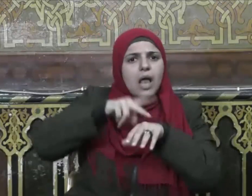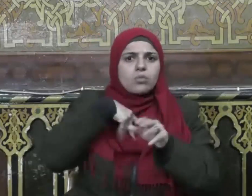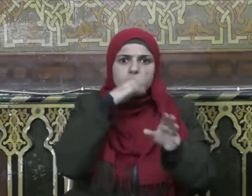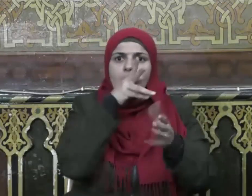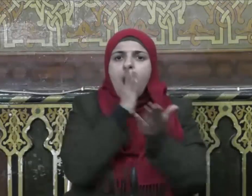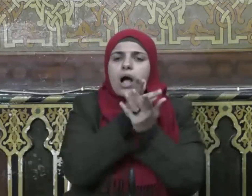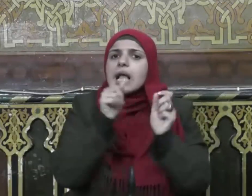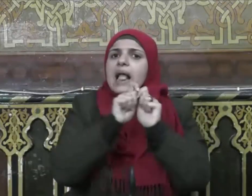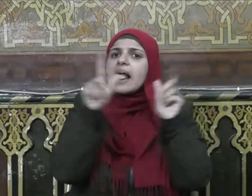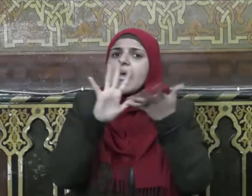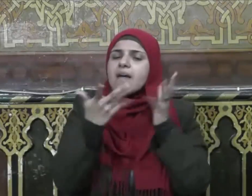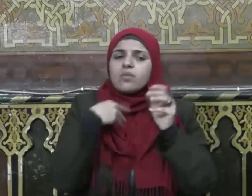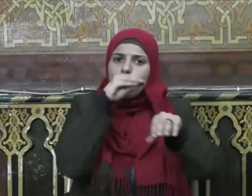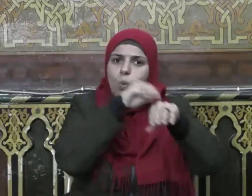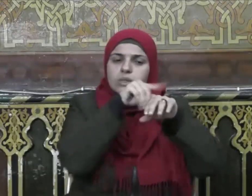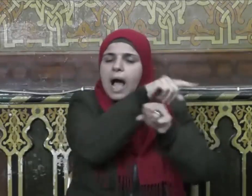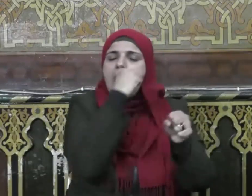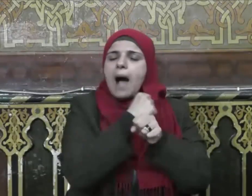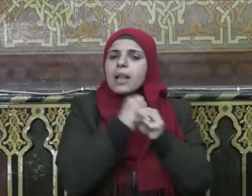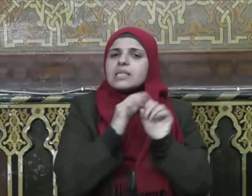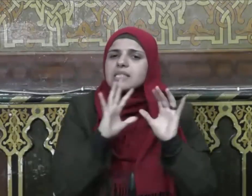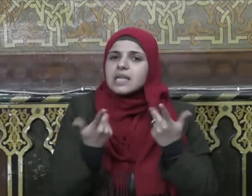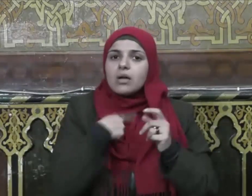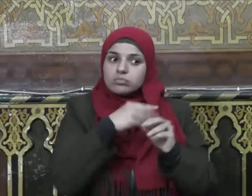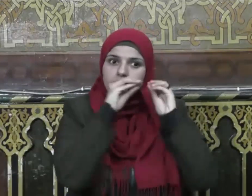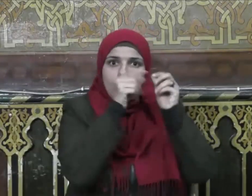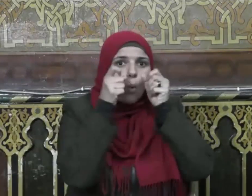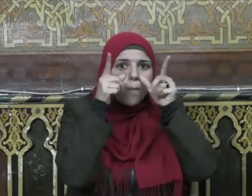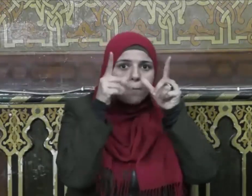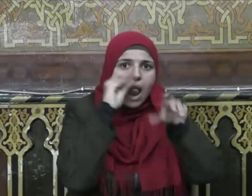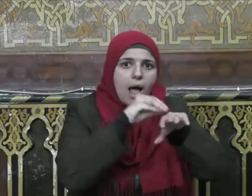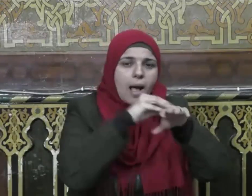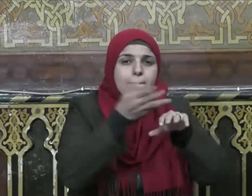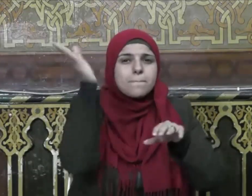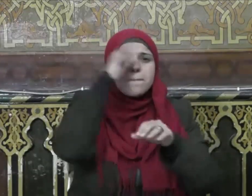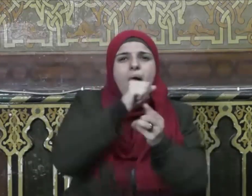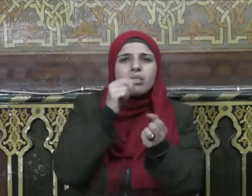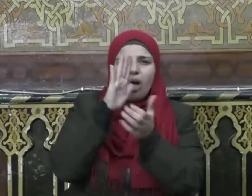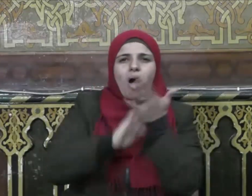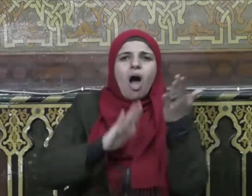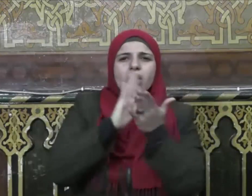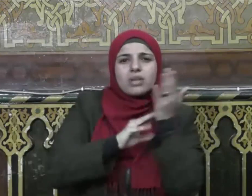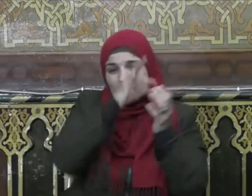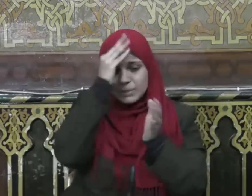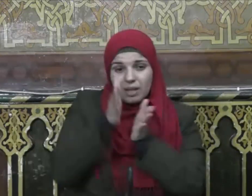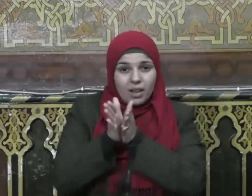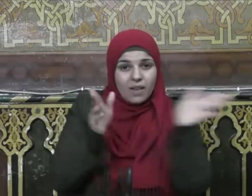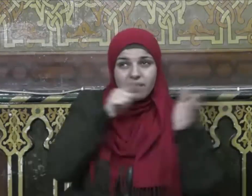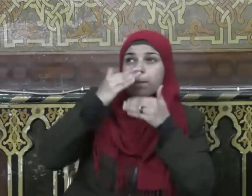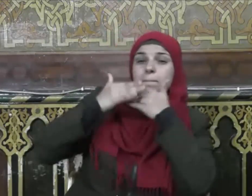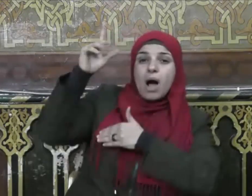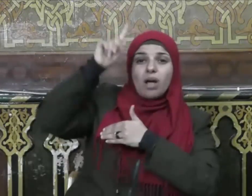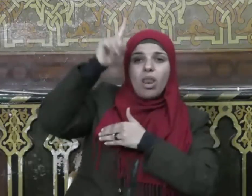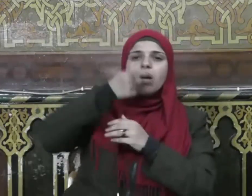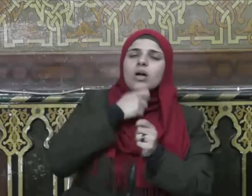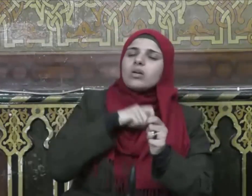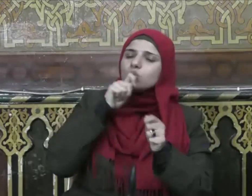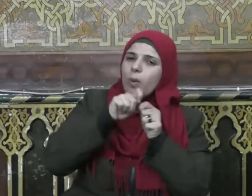بما ينبغي أن يفعله وحذره من عواقب البعد عن الله عز وجل قال سبحانه